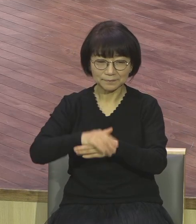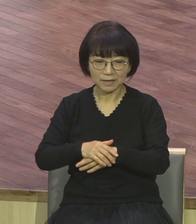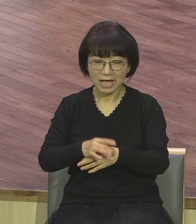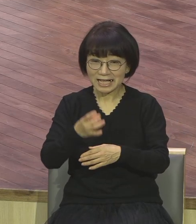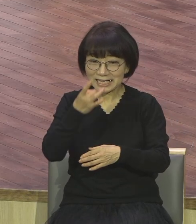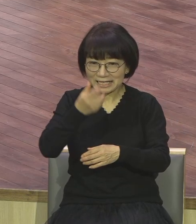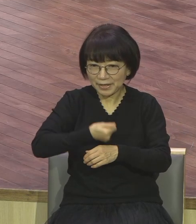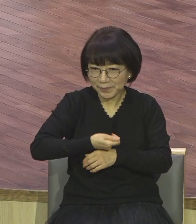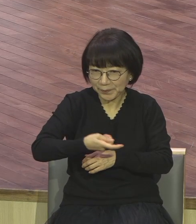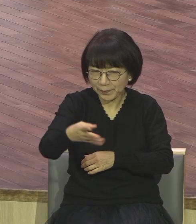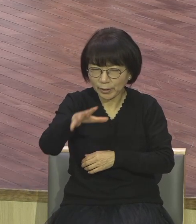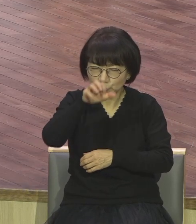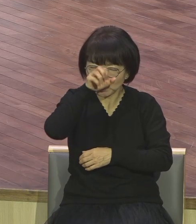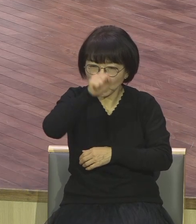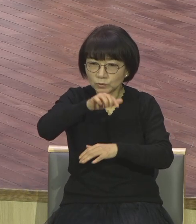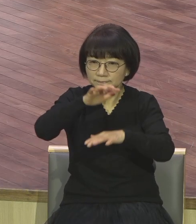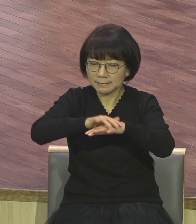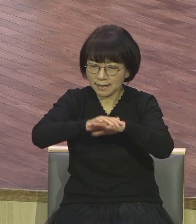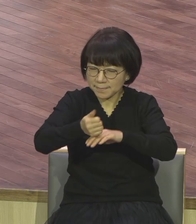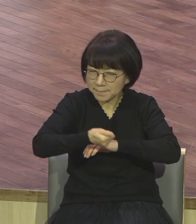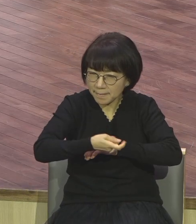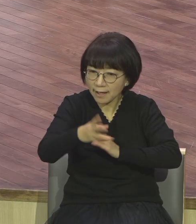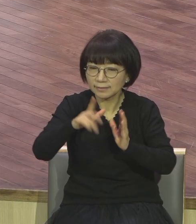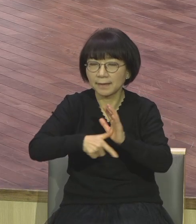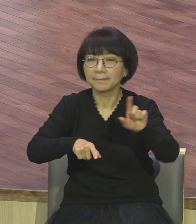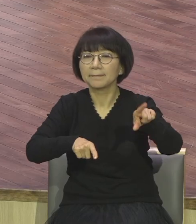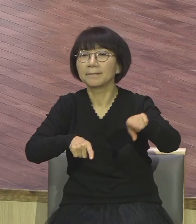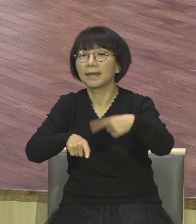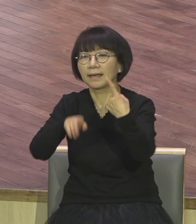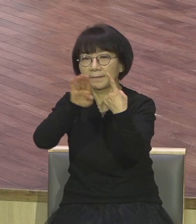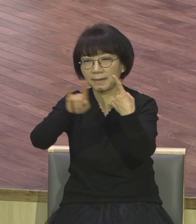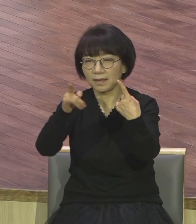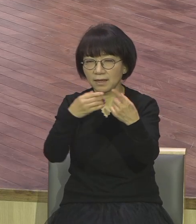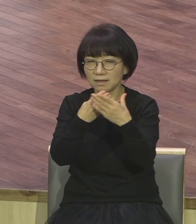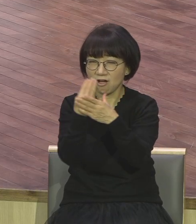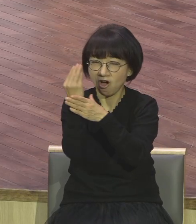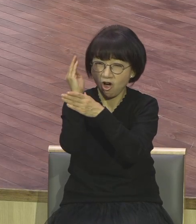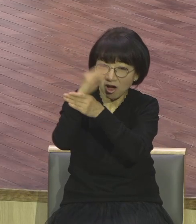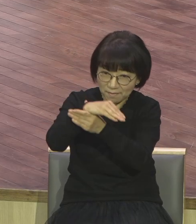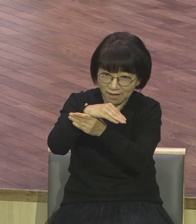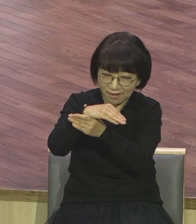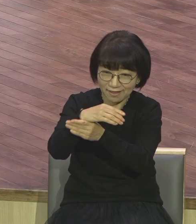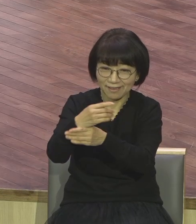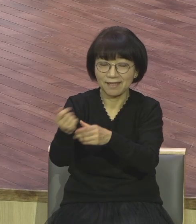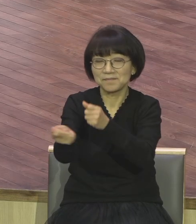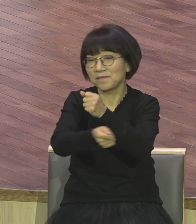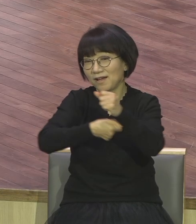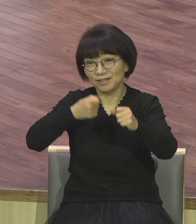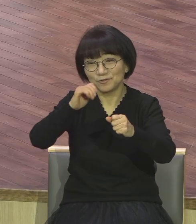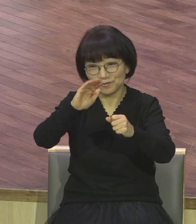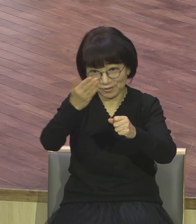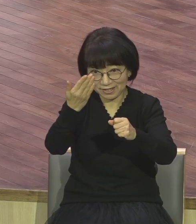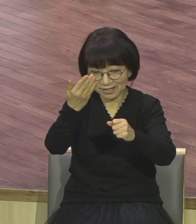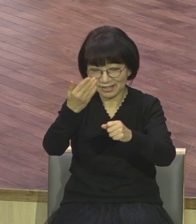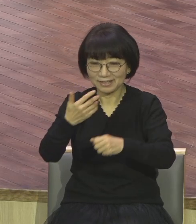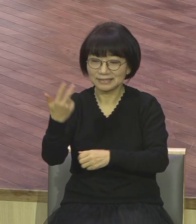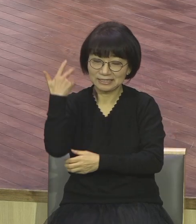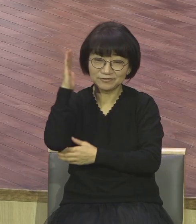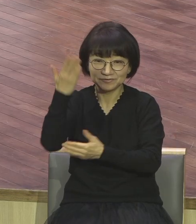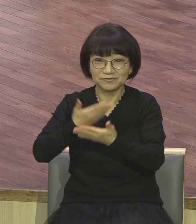삶을 산다 그랬어요 백배의 결실 천국 백성의 모습이 바로 이겁니다 예원계 모든 성도들